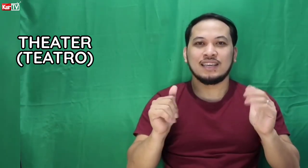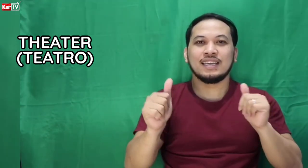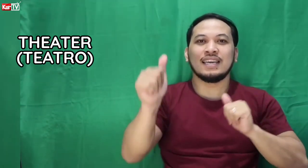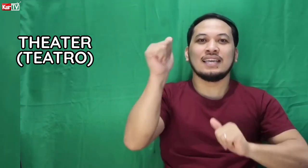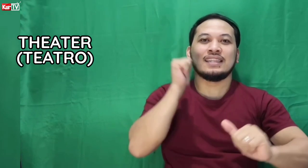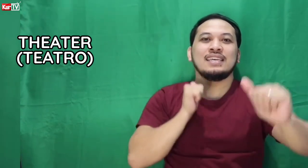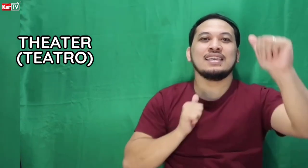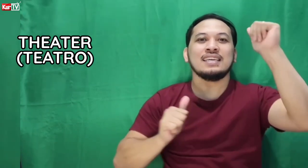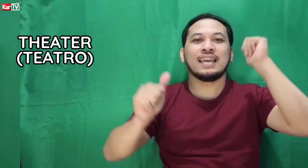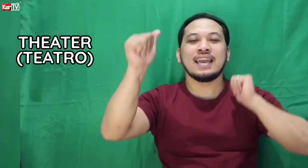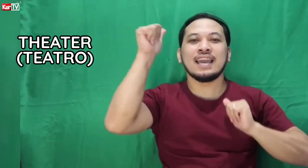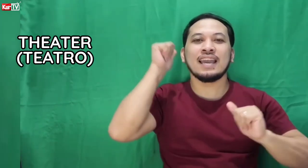Theater.